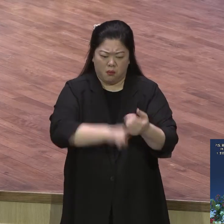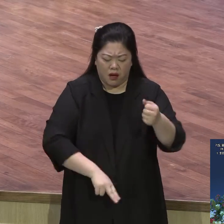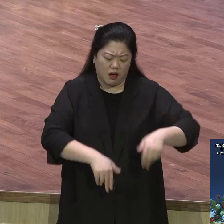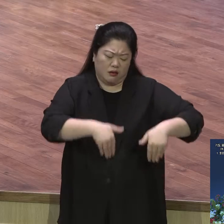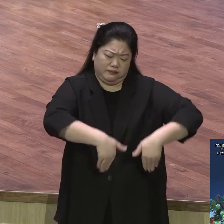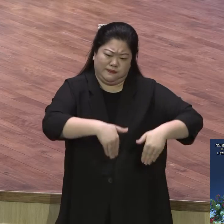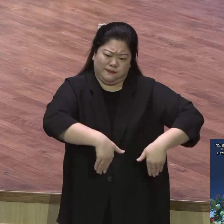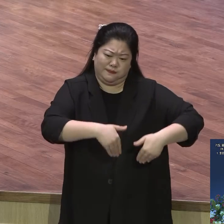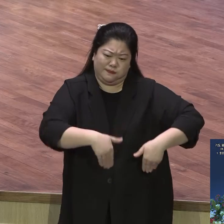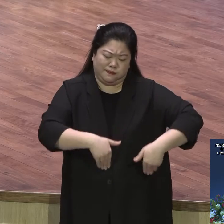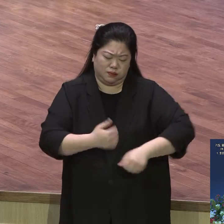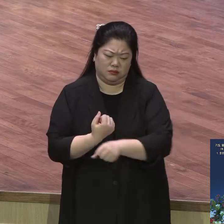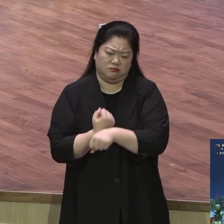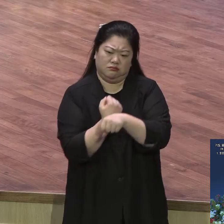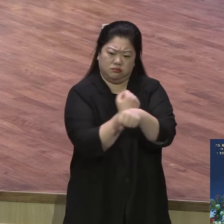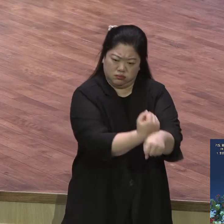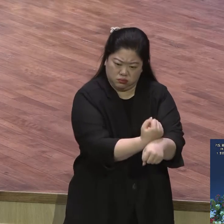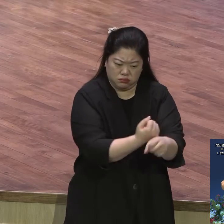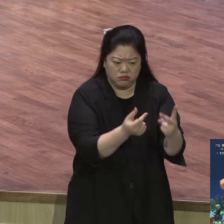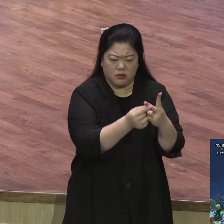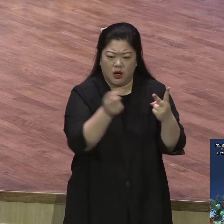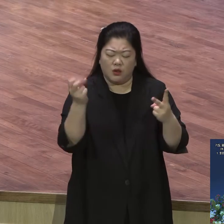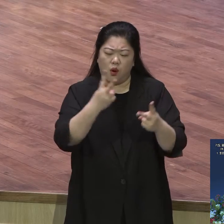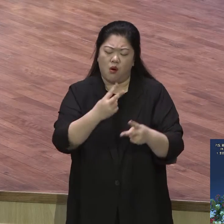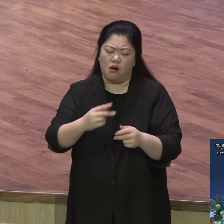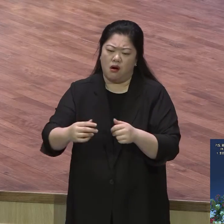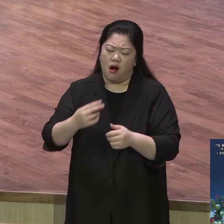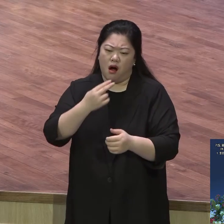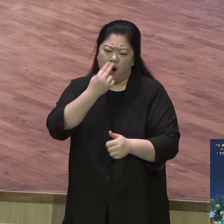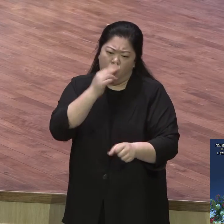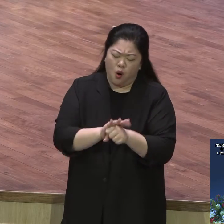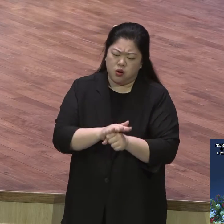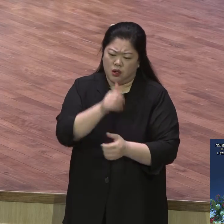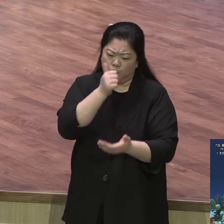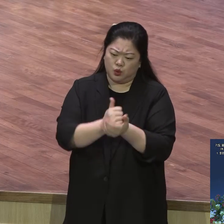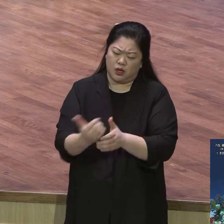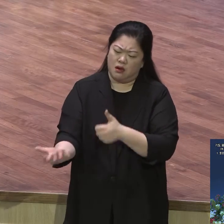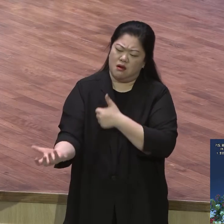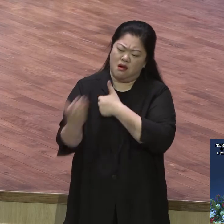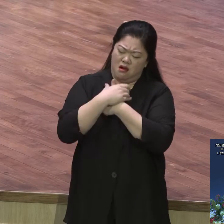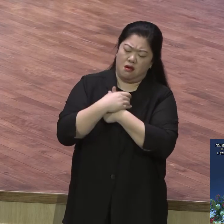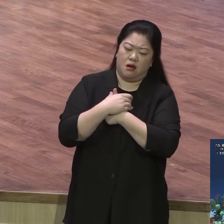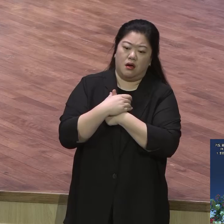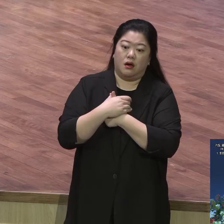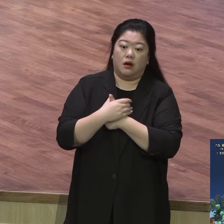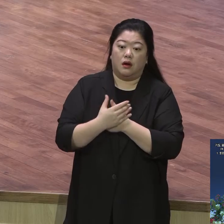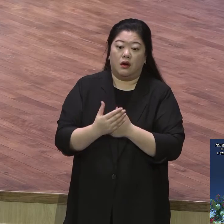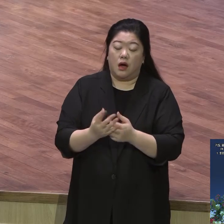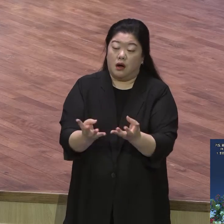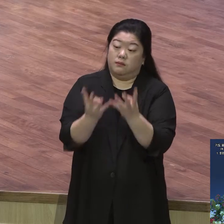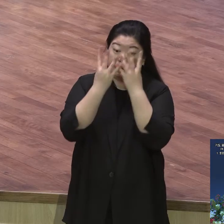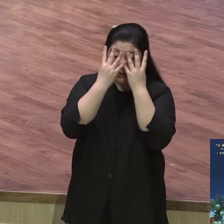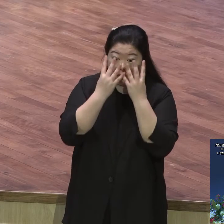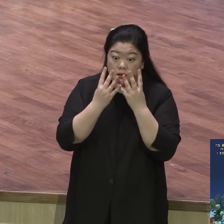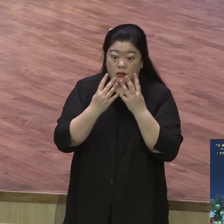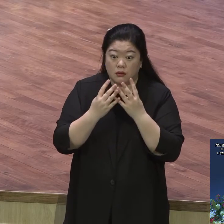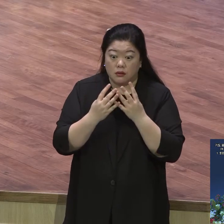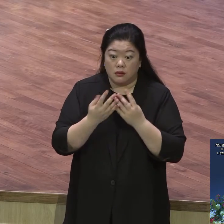주제에 어떻게 다른 나라 사람인 주제에 총리가 됩니까 말이 됩니까 공부했습니까 시험쳤습니까